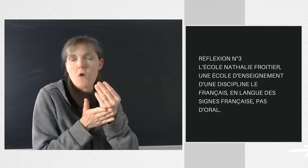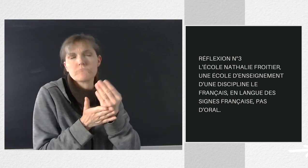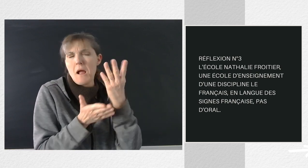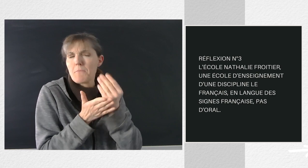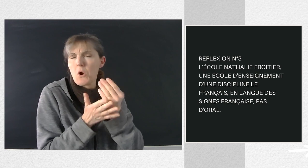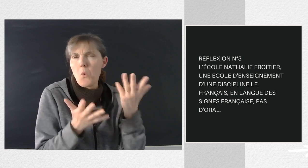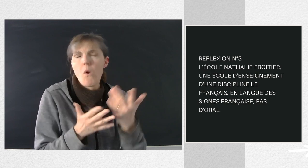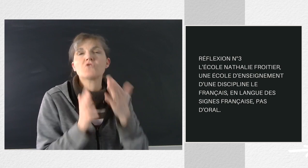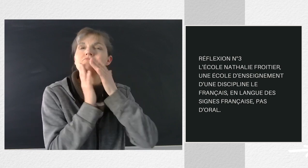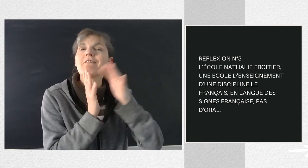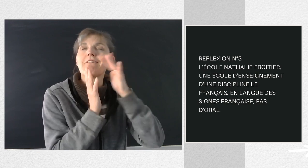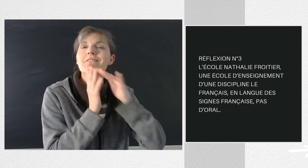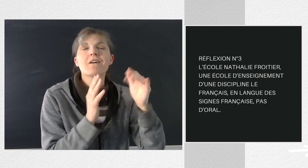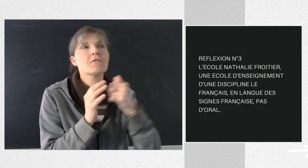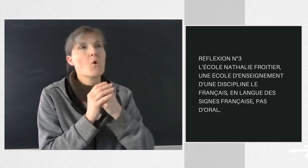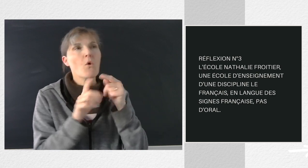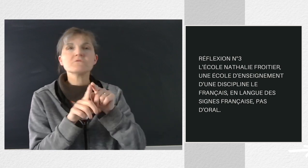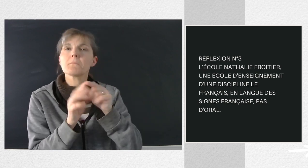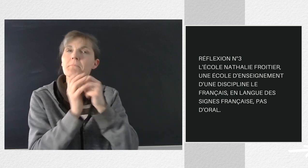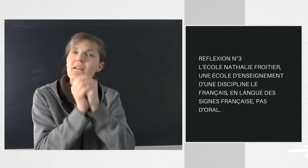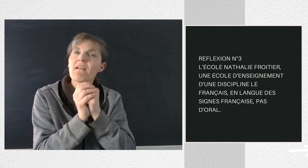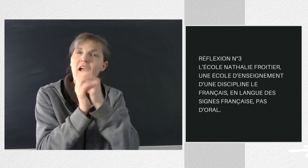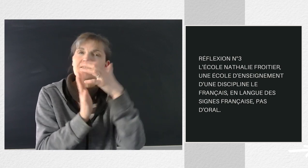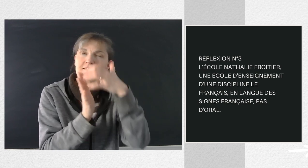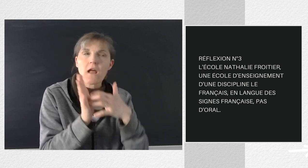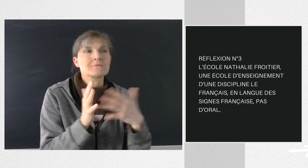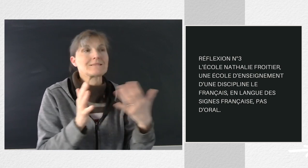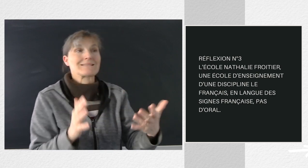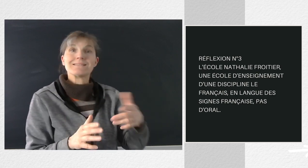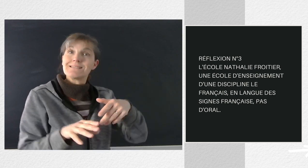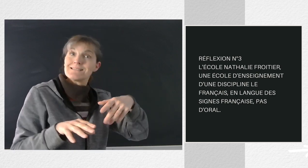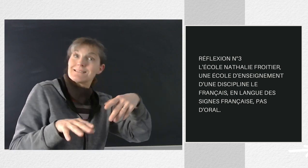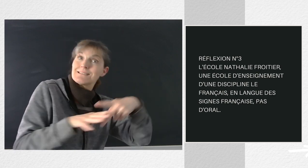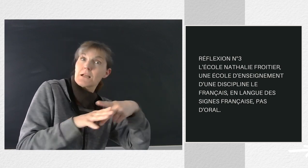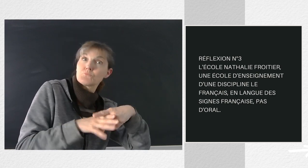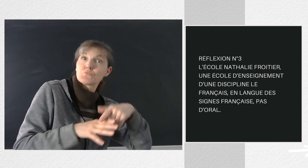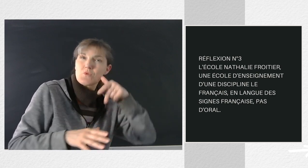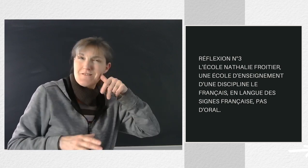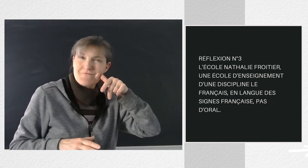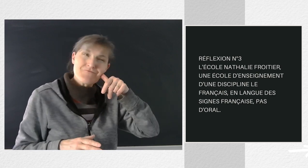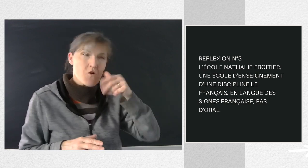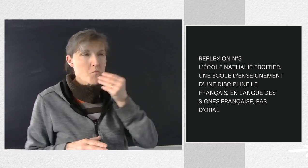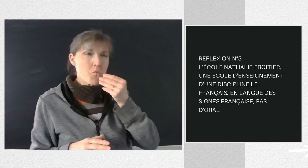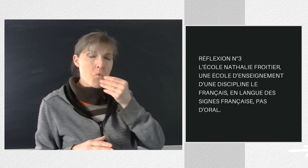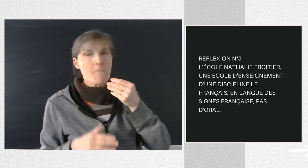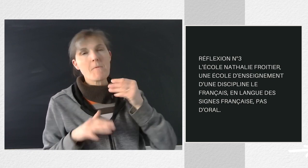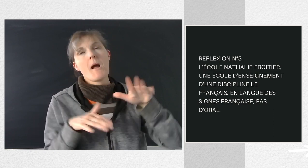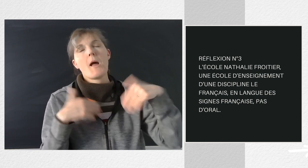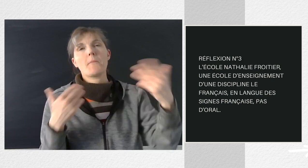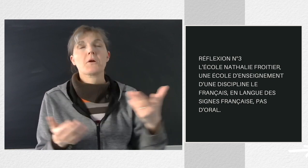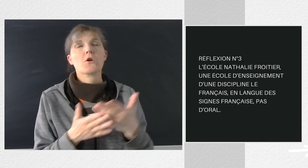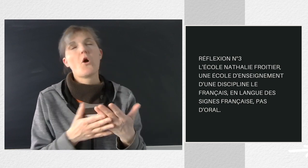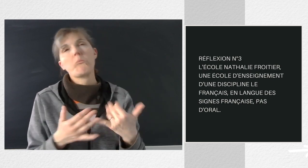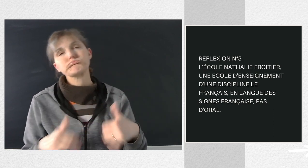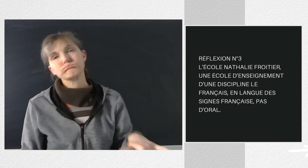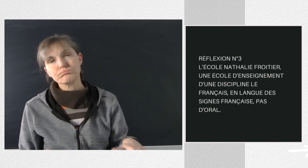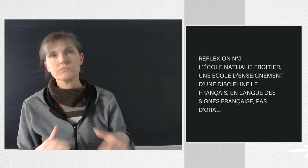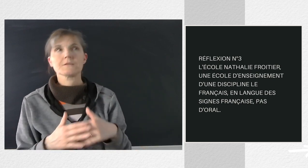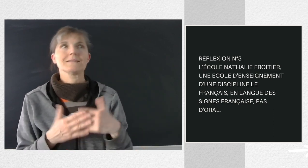biblique, des prières. Là aussi, l'effort du début s'est vite essoufflé. La langue des signes est invisible dans la cité. Les personnes